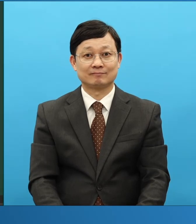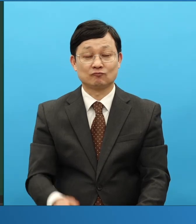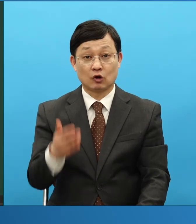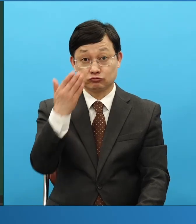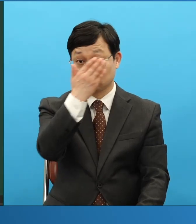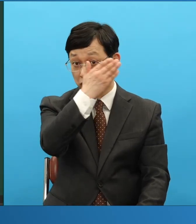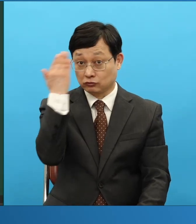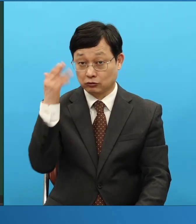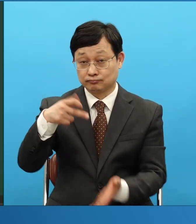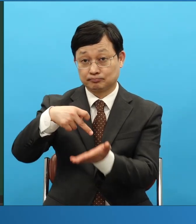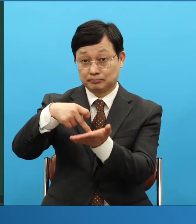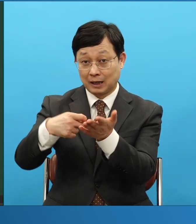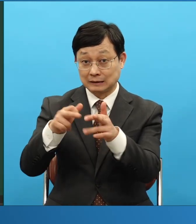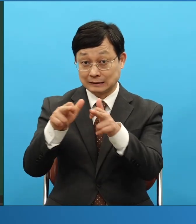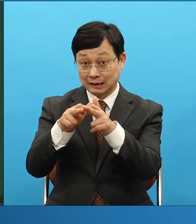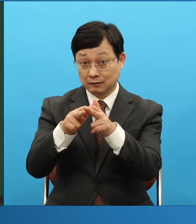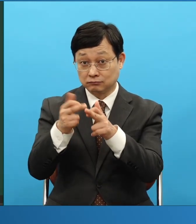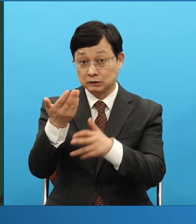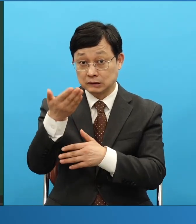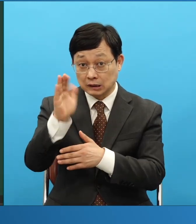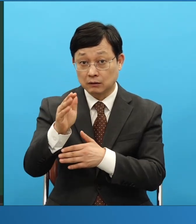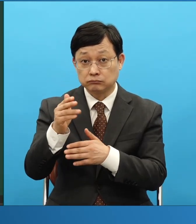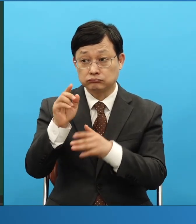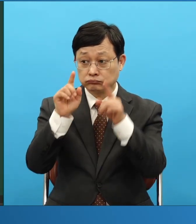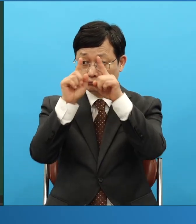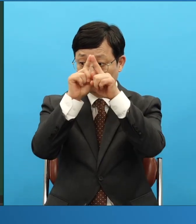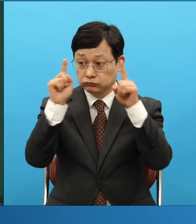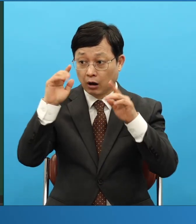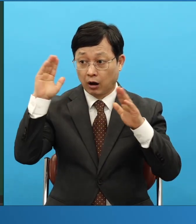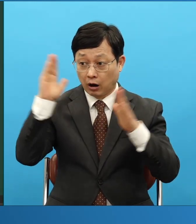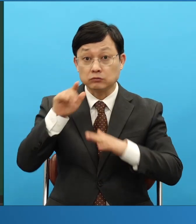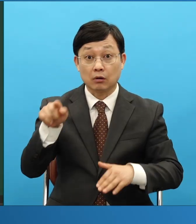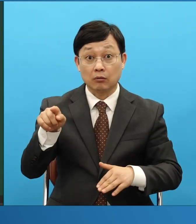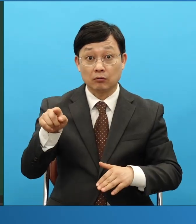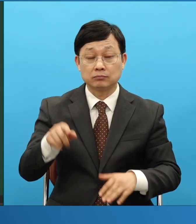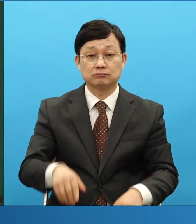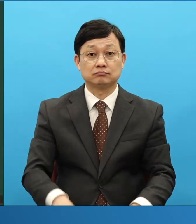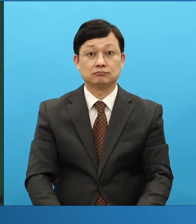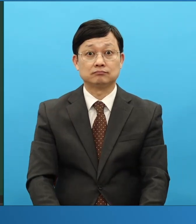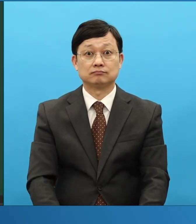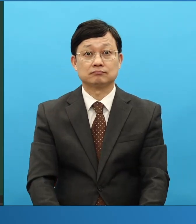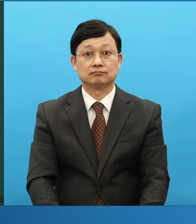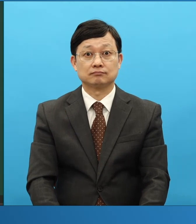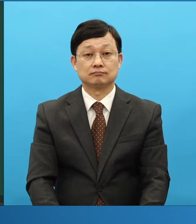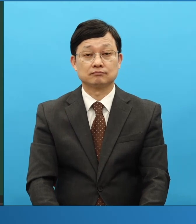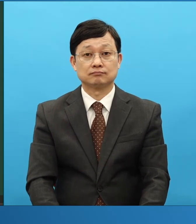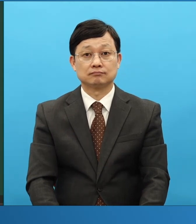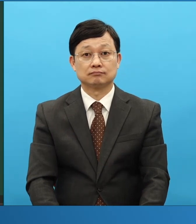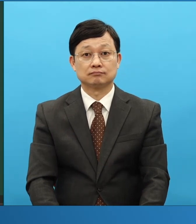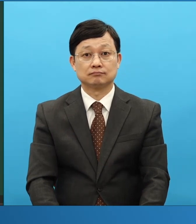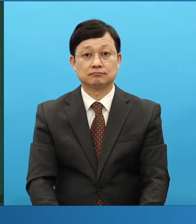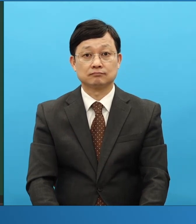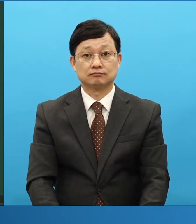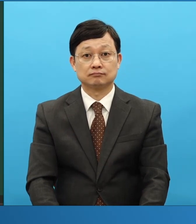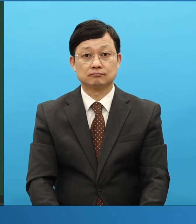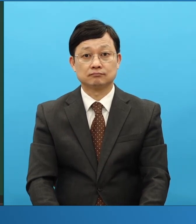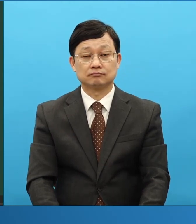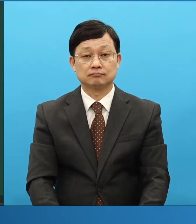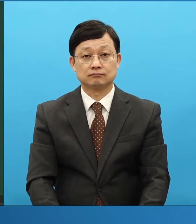모든 어려움 속에 다리가 불편하면 힘들 거 아니에요